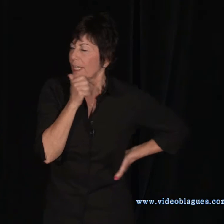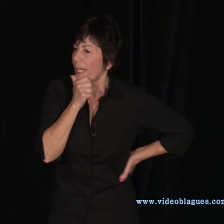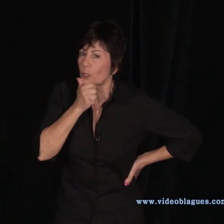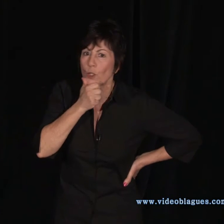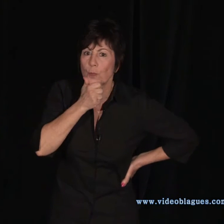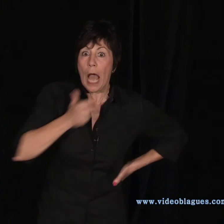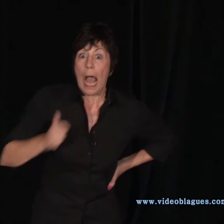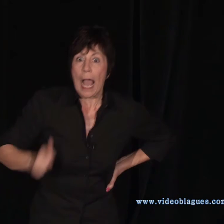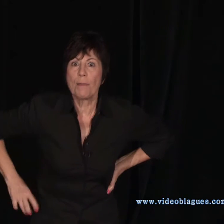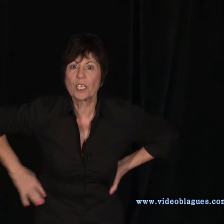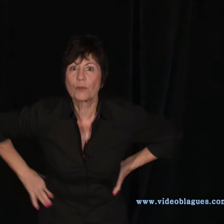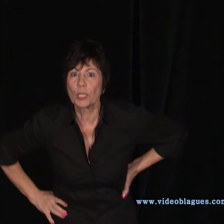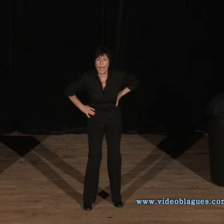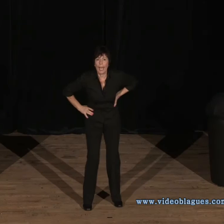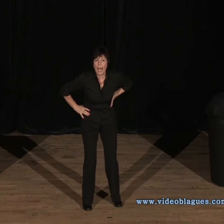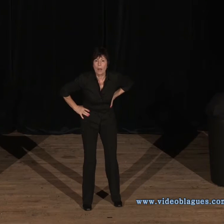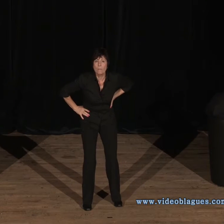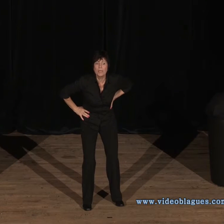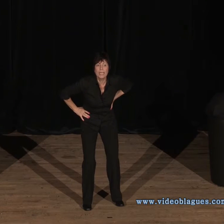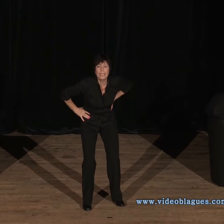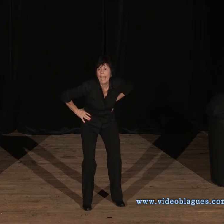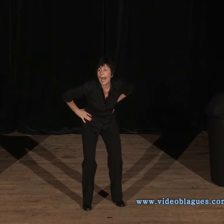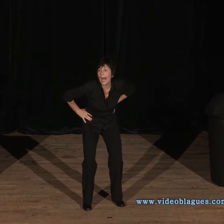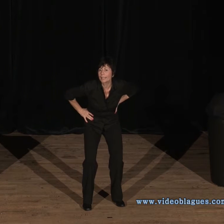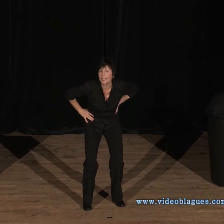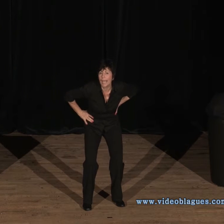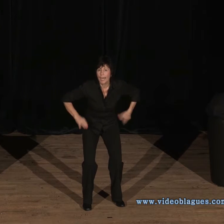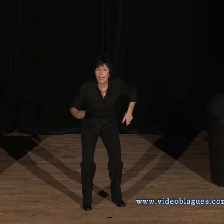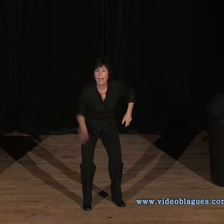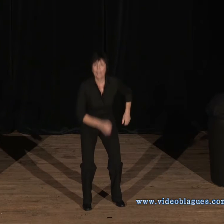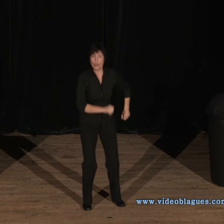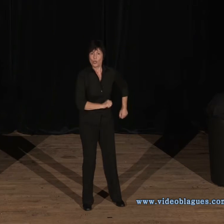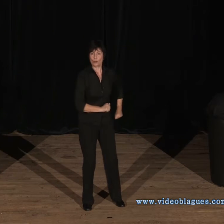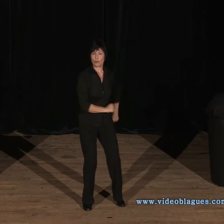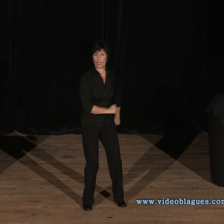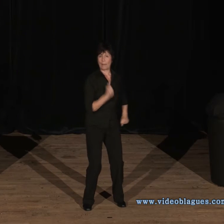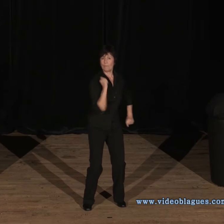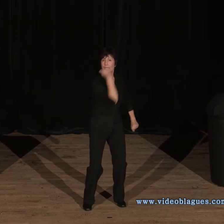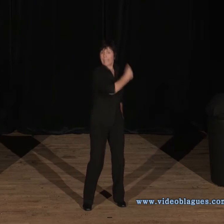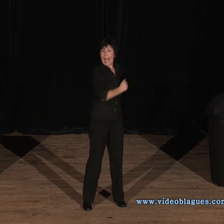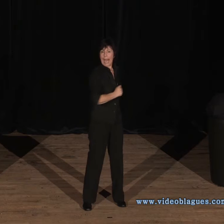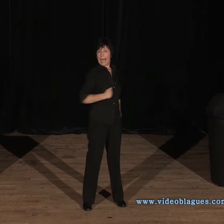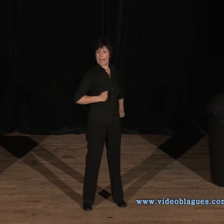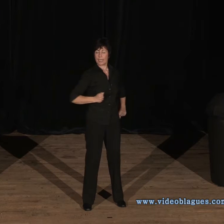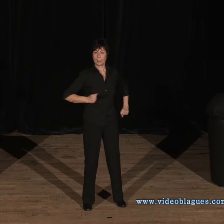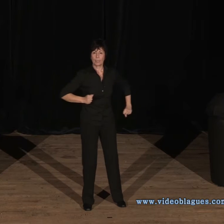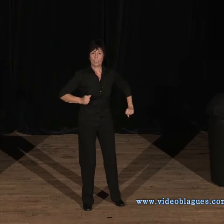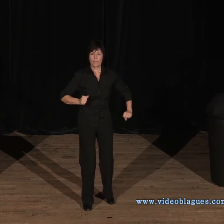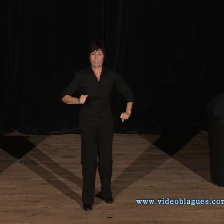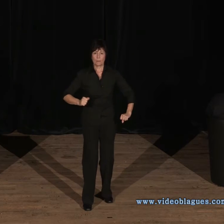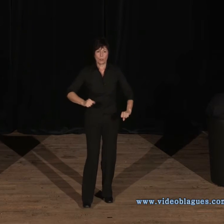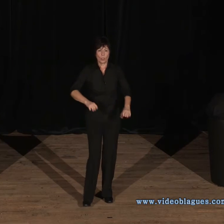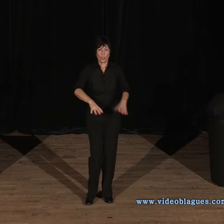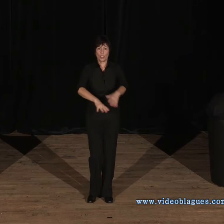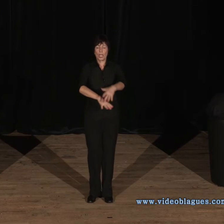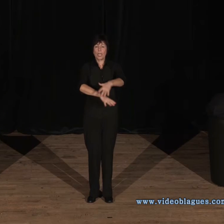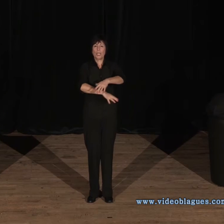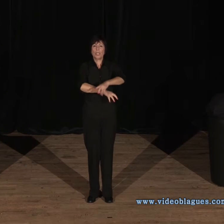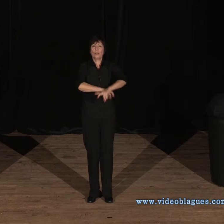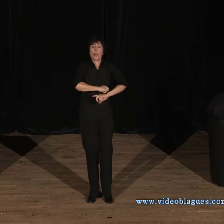qu'est-ce que je... Eh ben, je voudrais un milliard. Tiens, je voudrais un milliard. Génie de